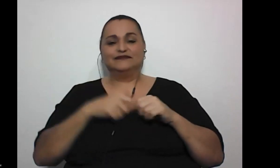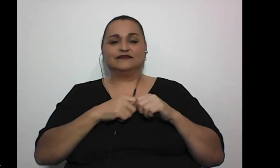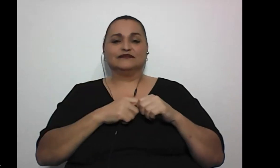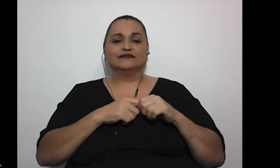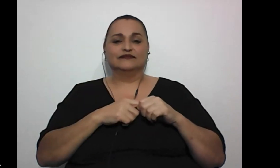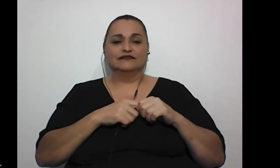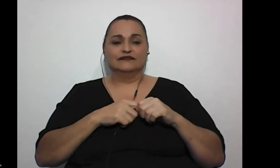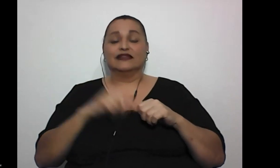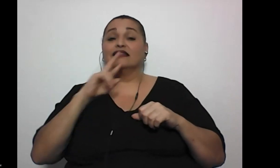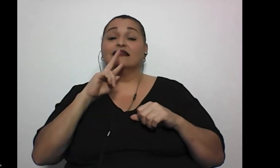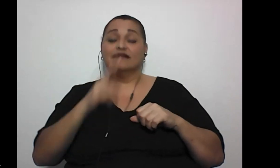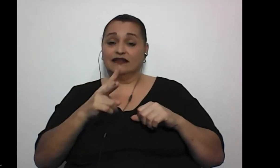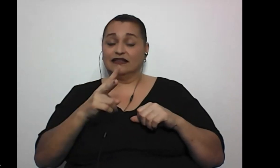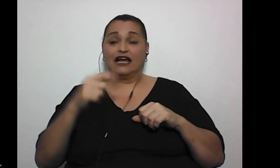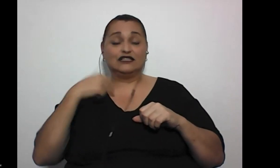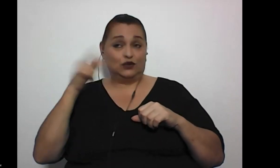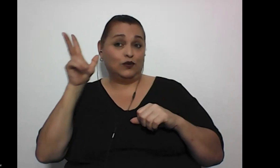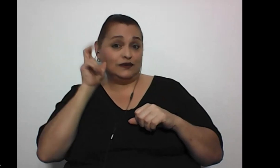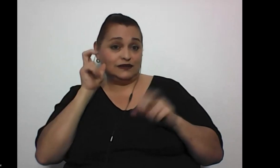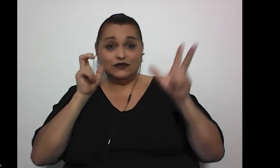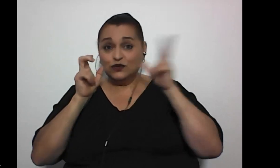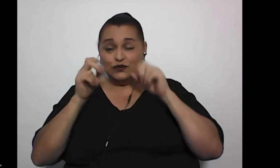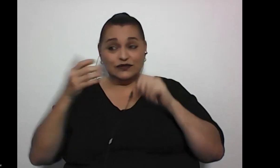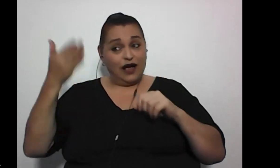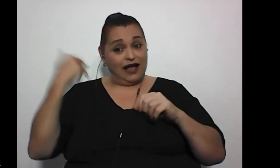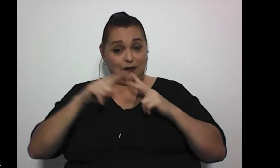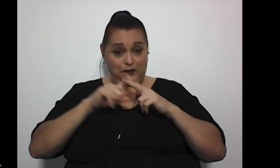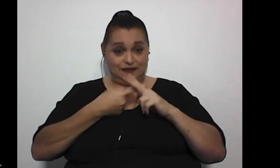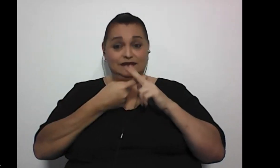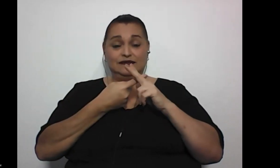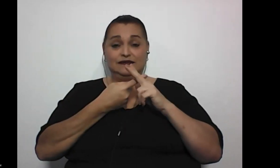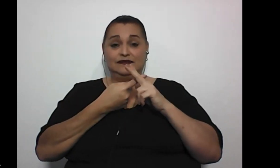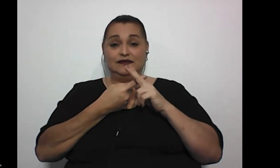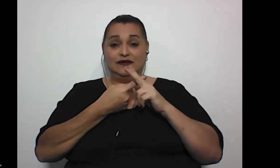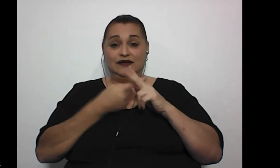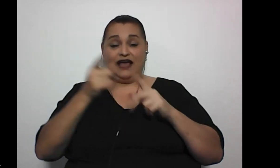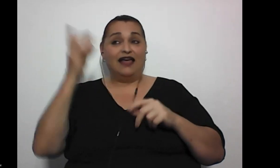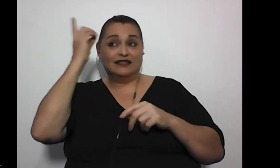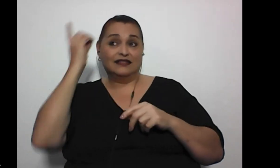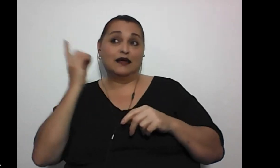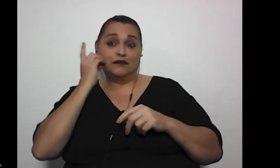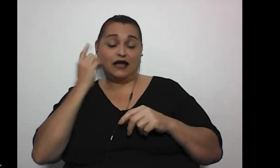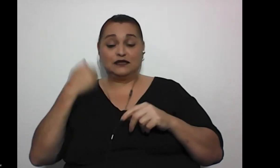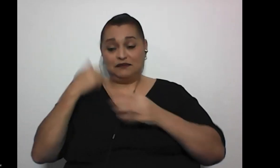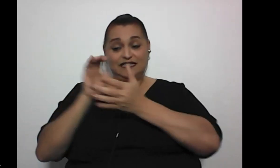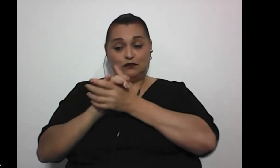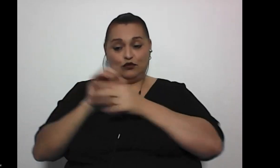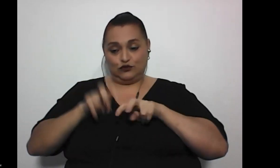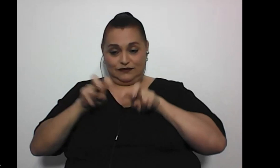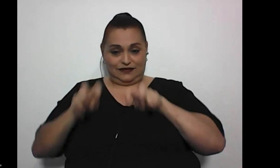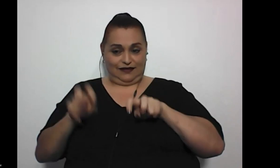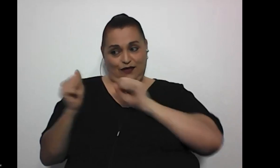si de verdad escuchando hace un rato al principio a doña maris mi esposo estaba a la par mía